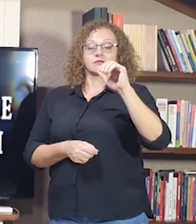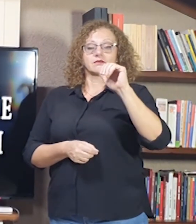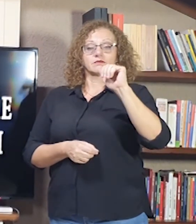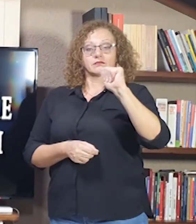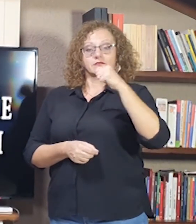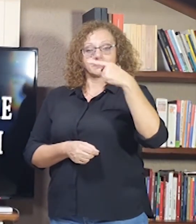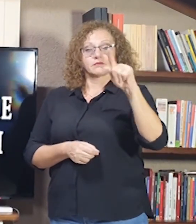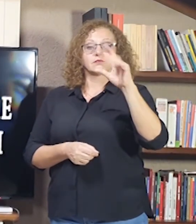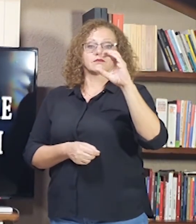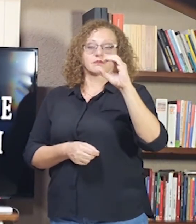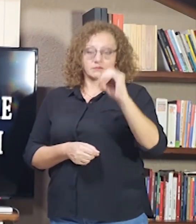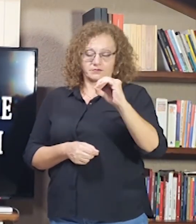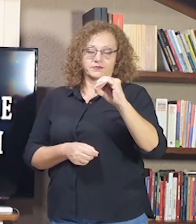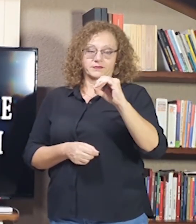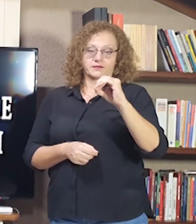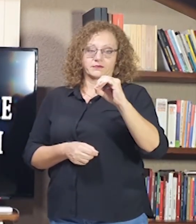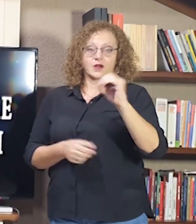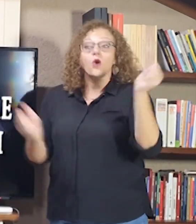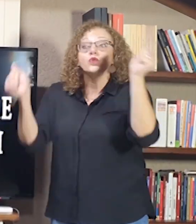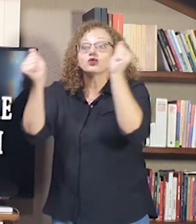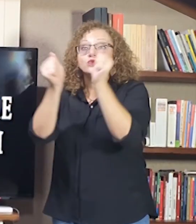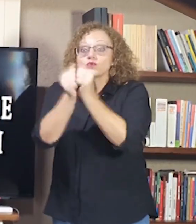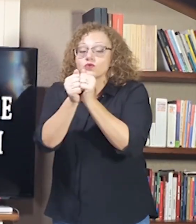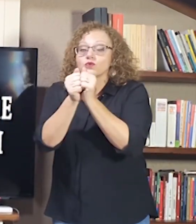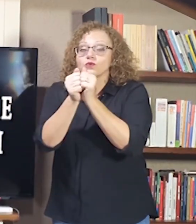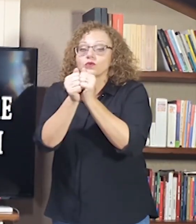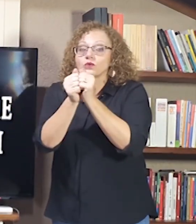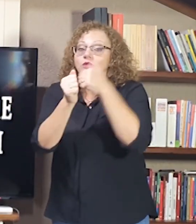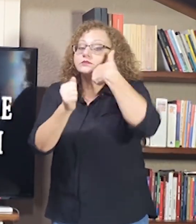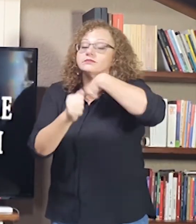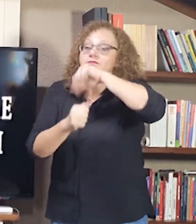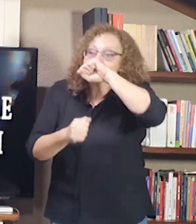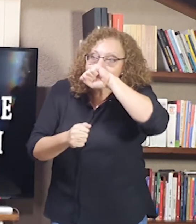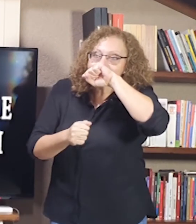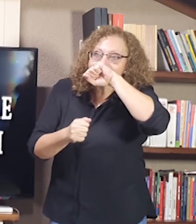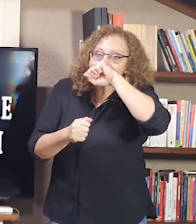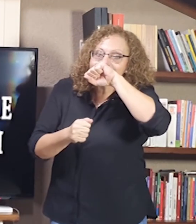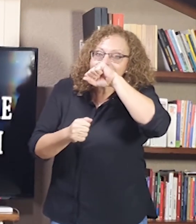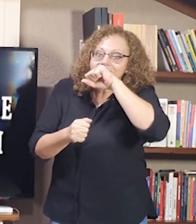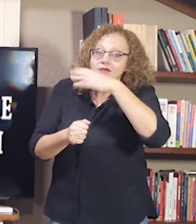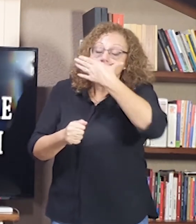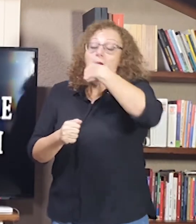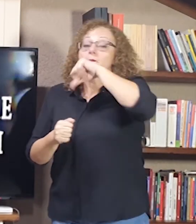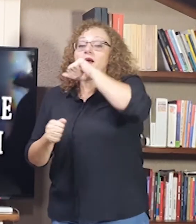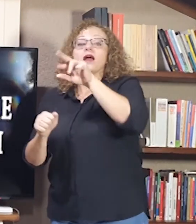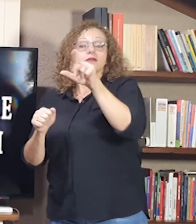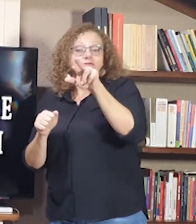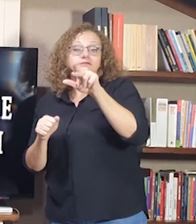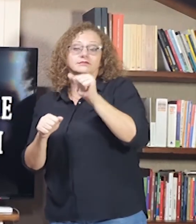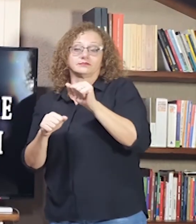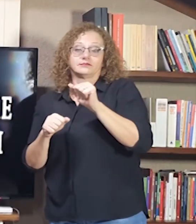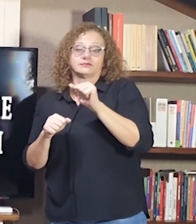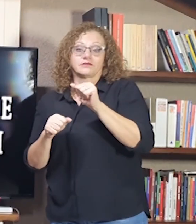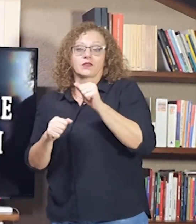Esse sinal é um sinal composto, né? Então, mulher mais benção. Por quê?